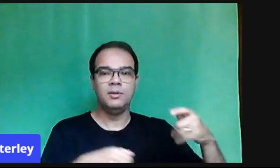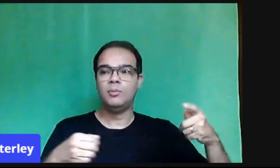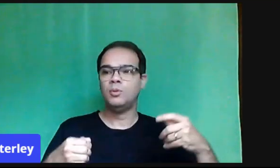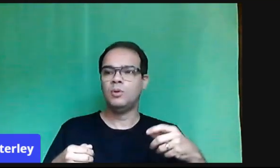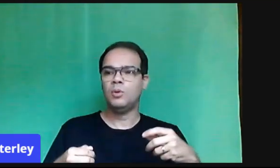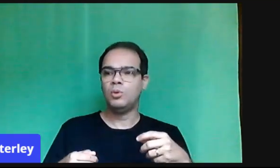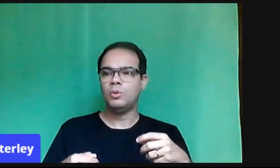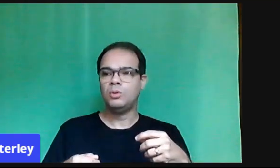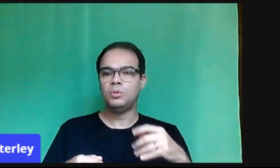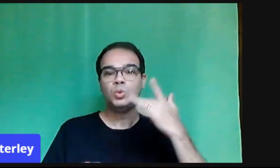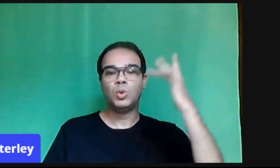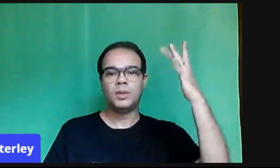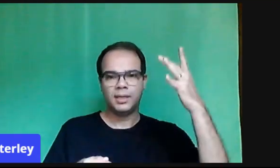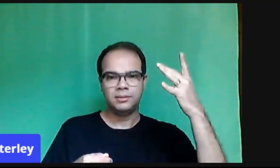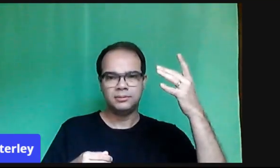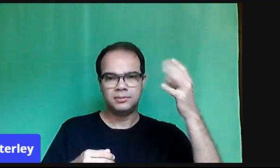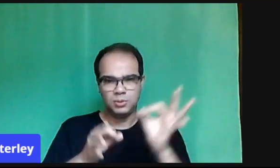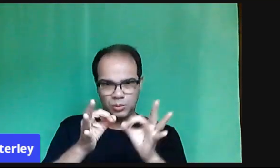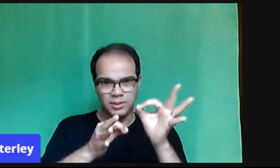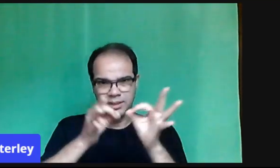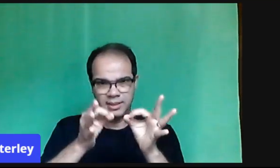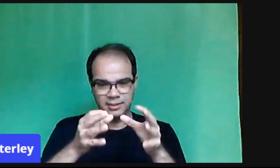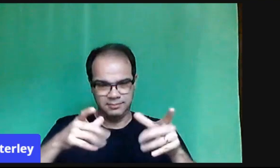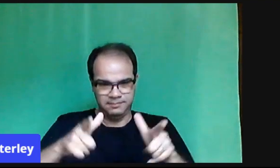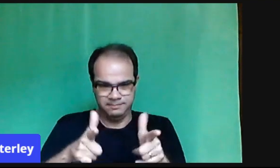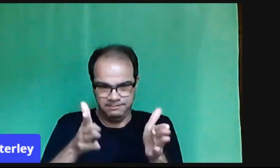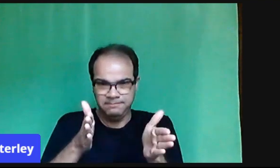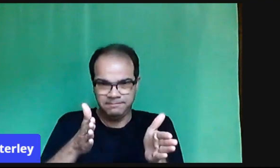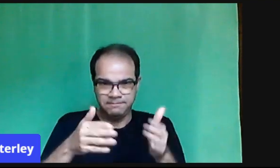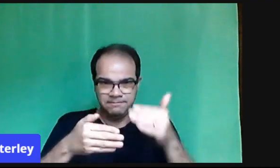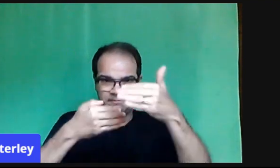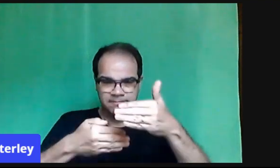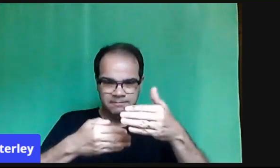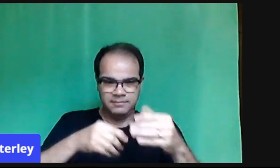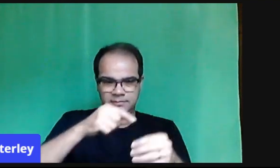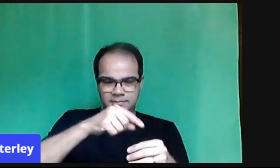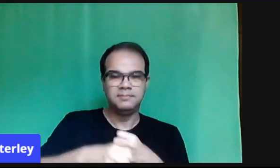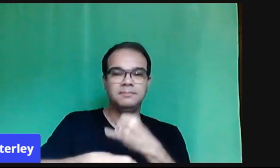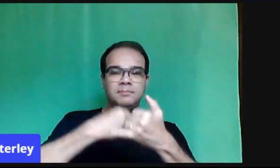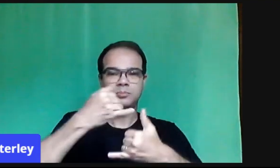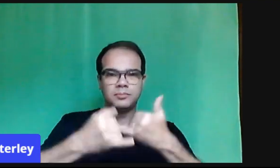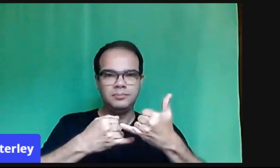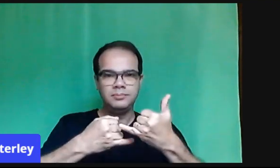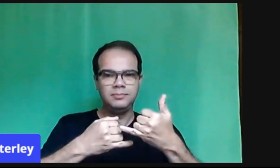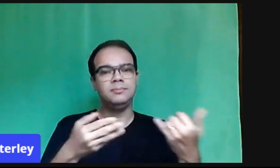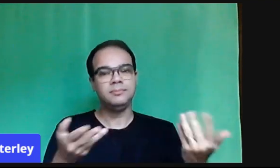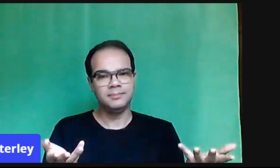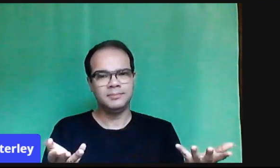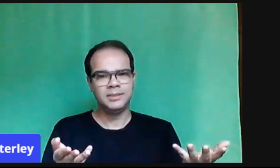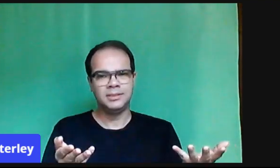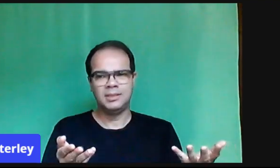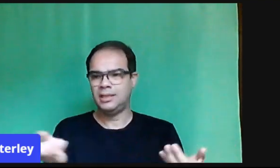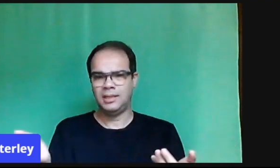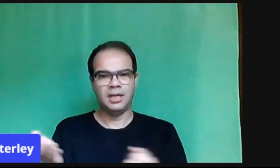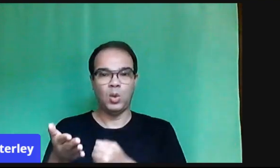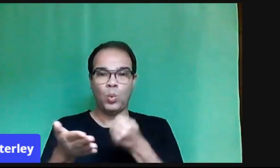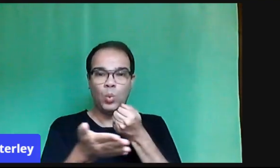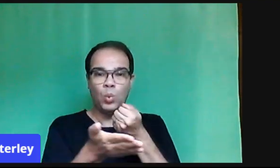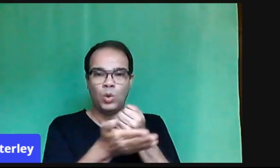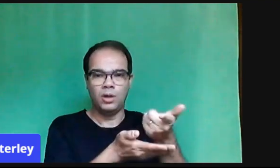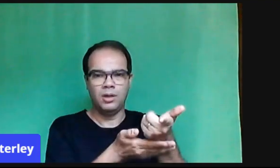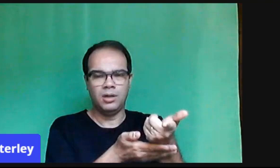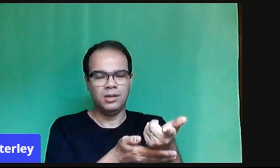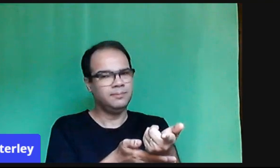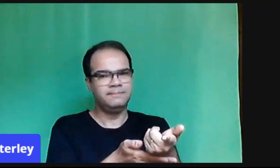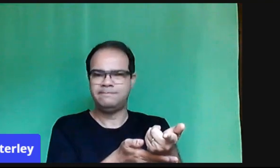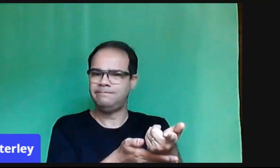né? Mas eu não estou em sala de aula. E para essa criança comprar o material dourado, muitas vezes, ela não tem condições. Ah, custa 15